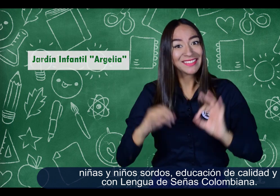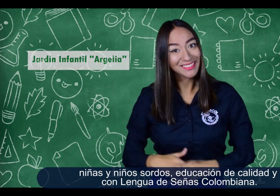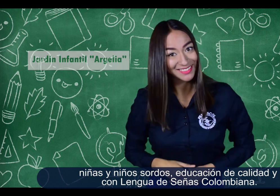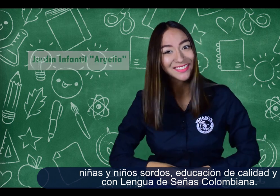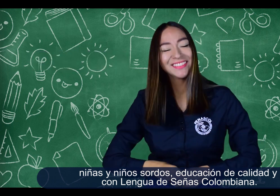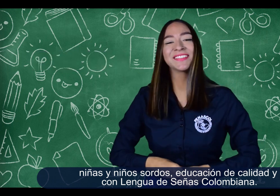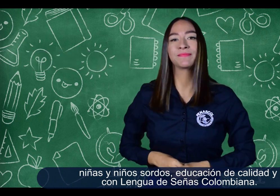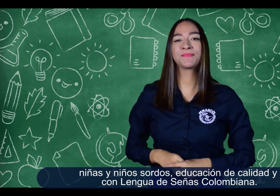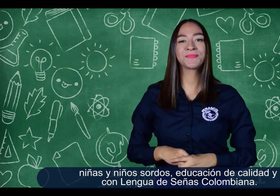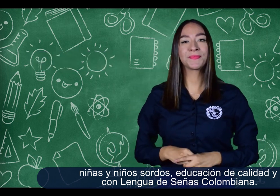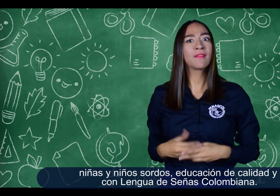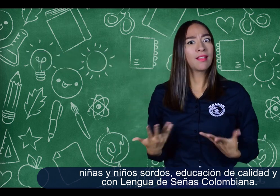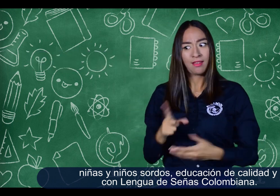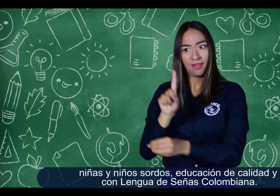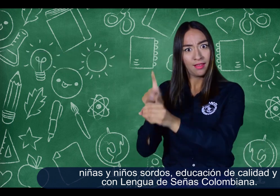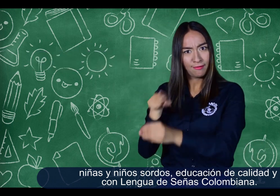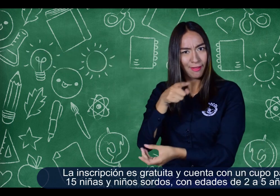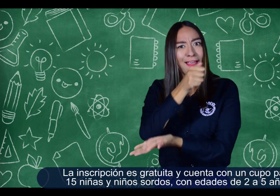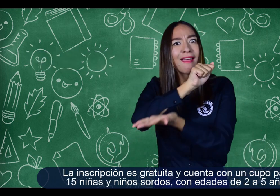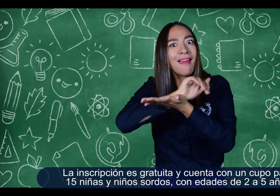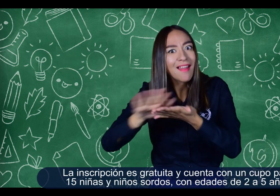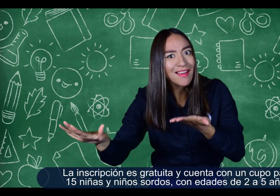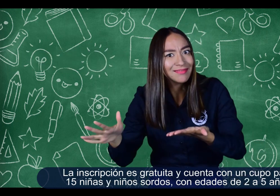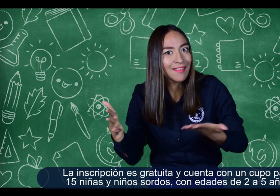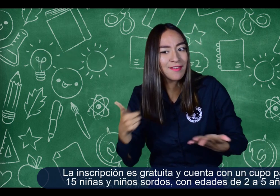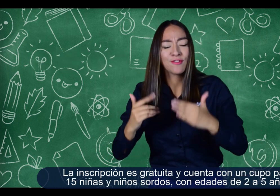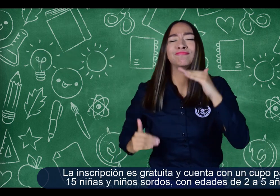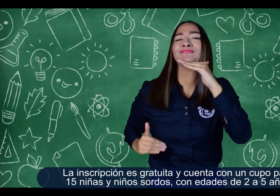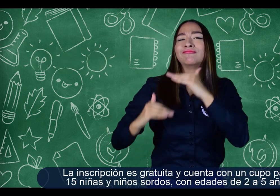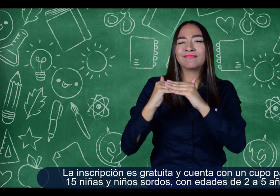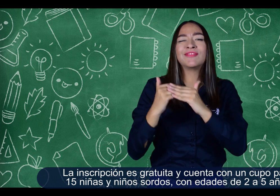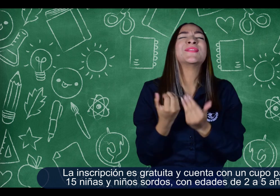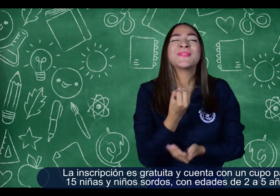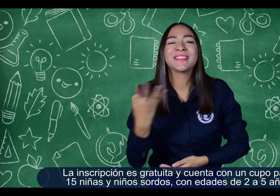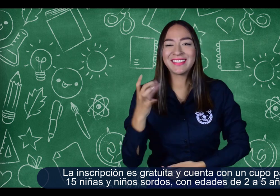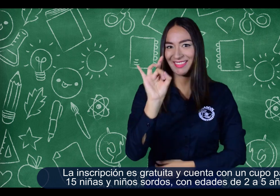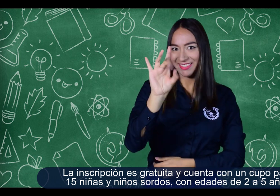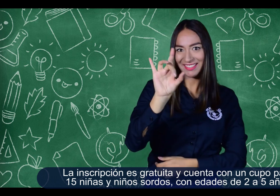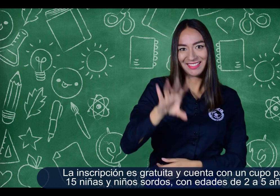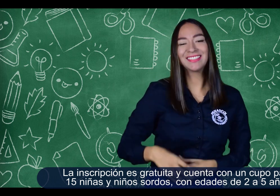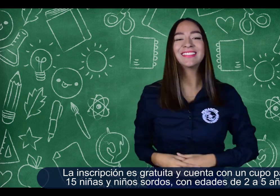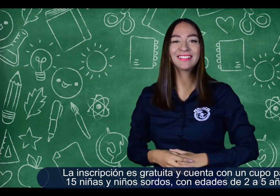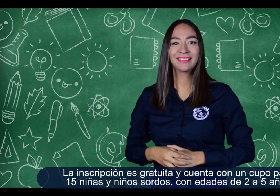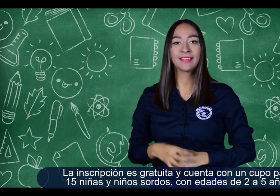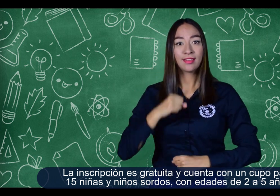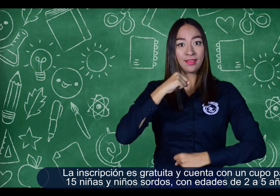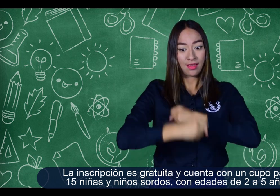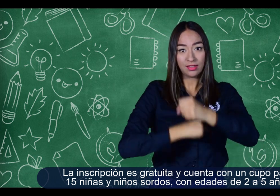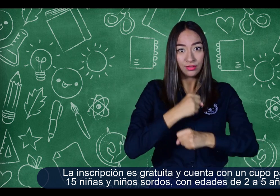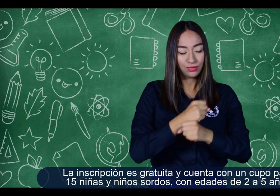y con lengua de señas colombiana. La inscripción es gratuita y cuenta con un cupo para 15 niñas y niños sordos con edades